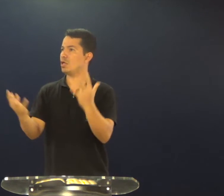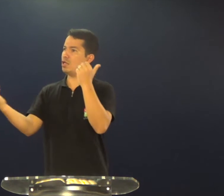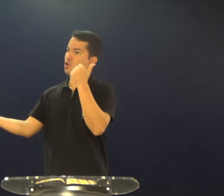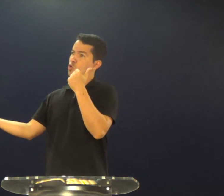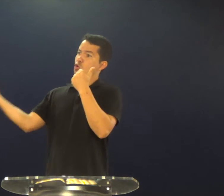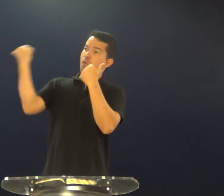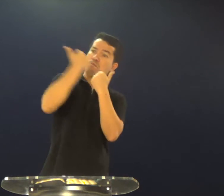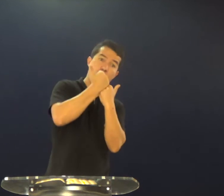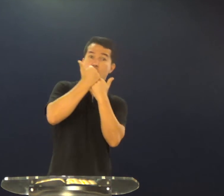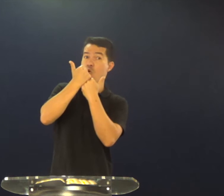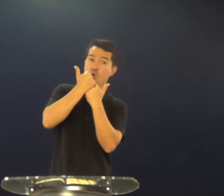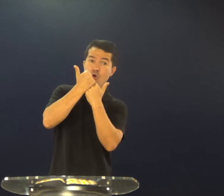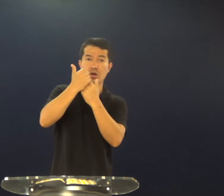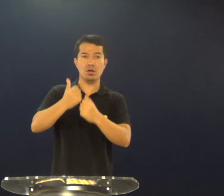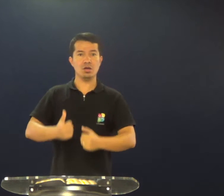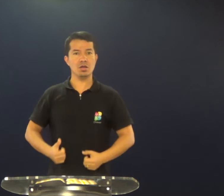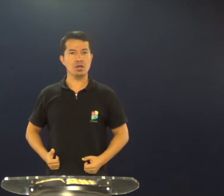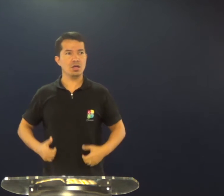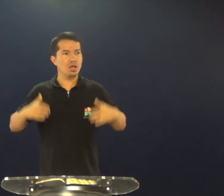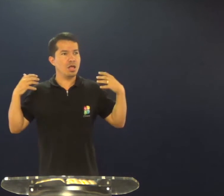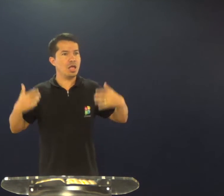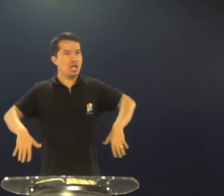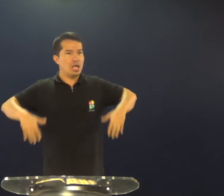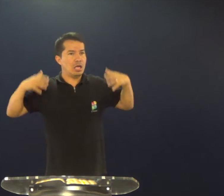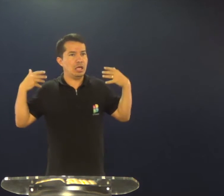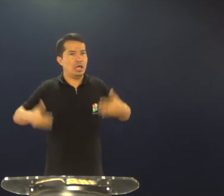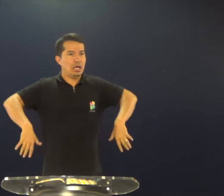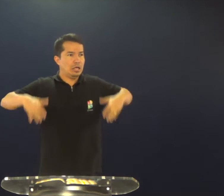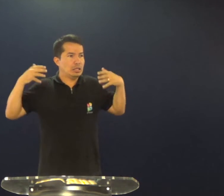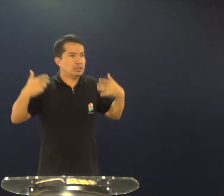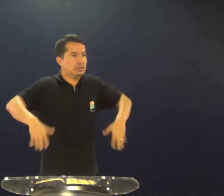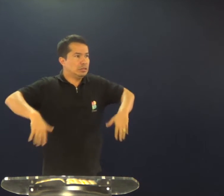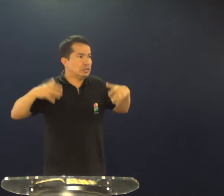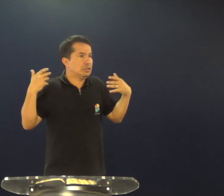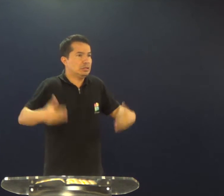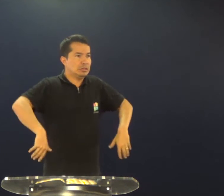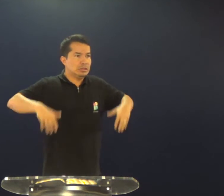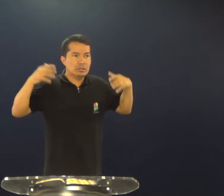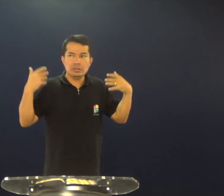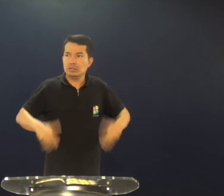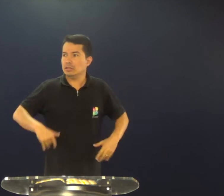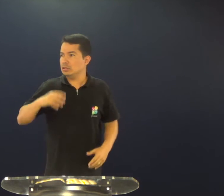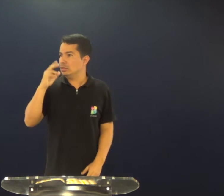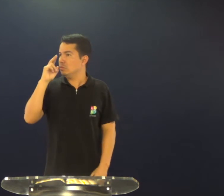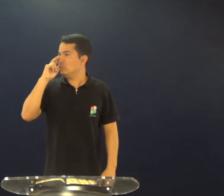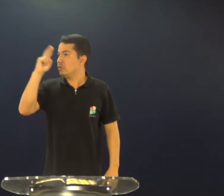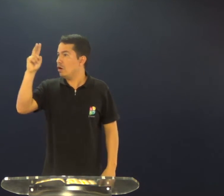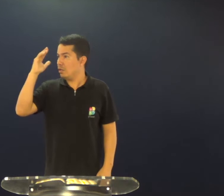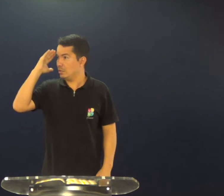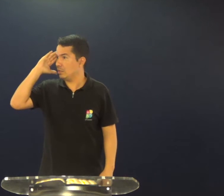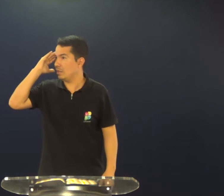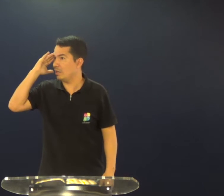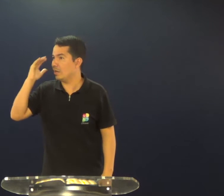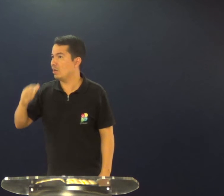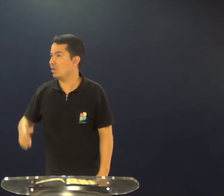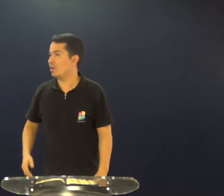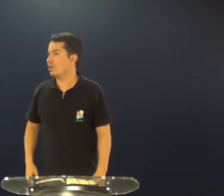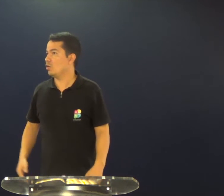Elias passa, então, a substituí-lo, Elias passa, de uma forma tremenda,